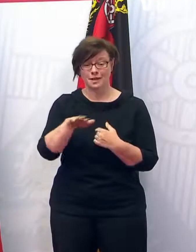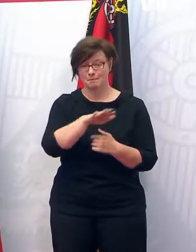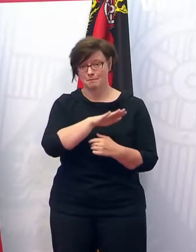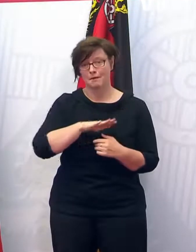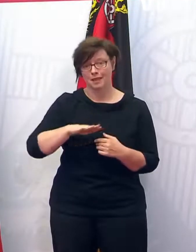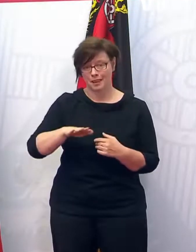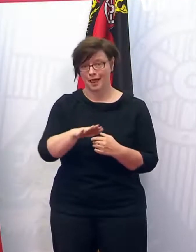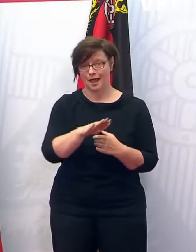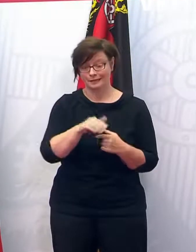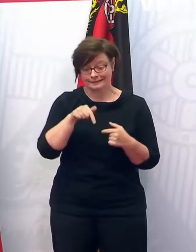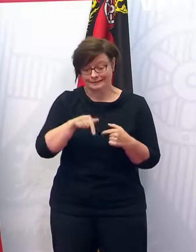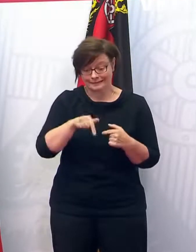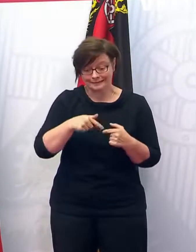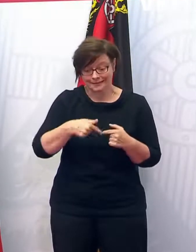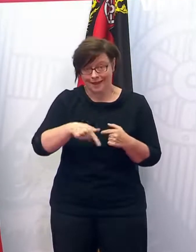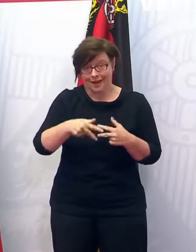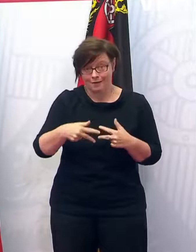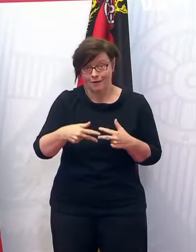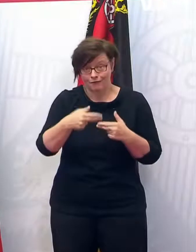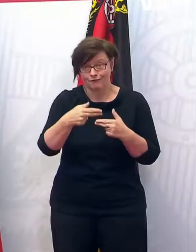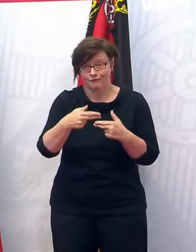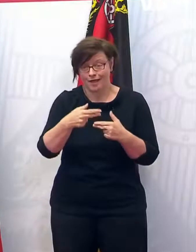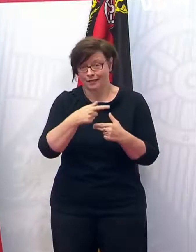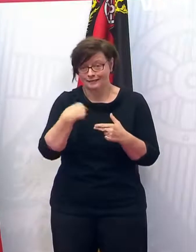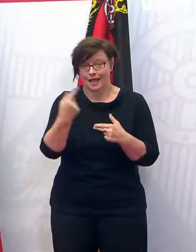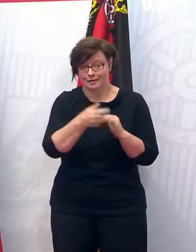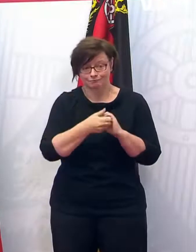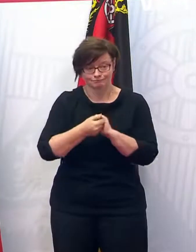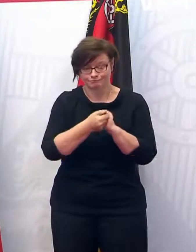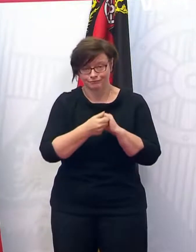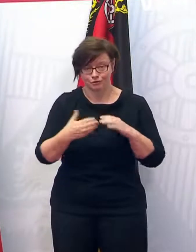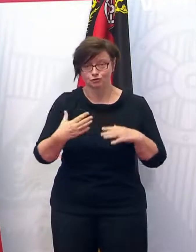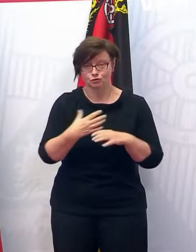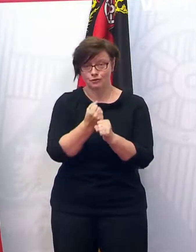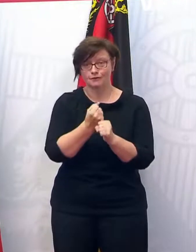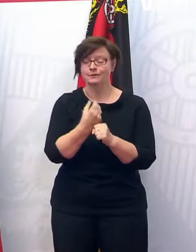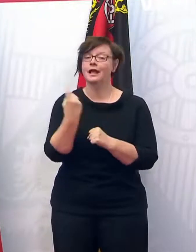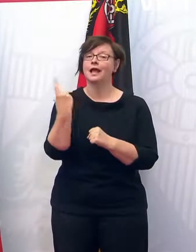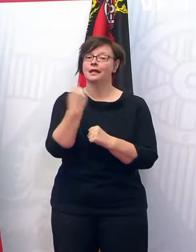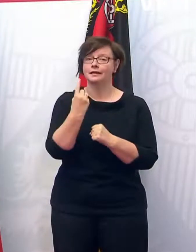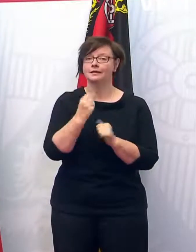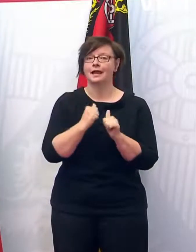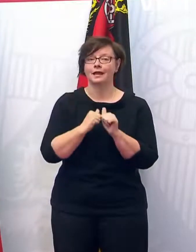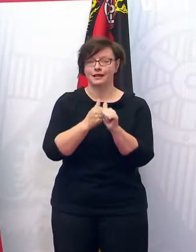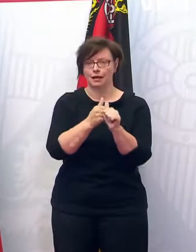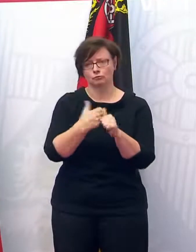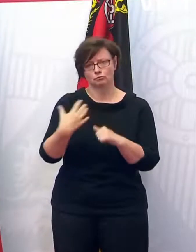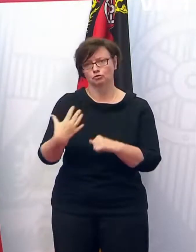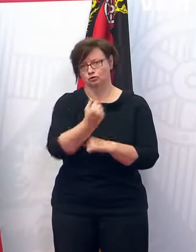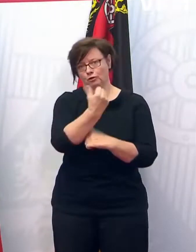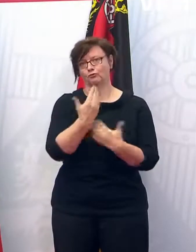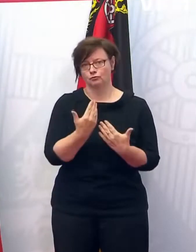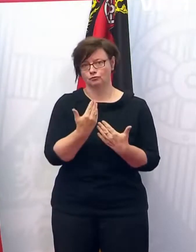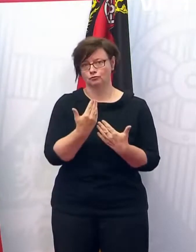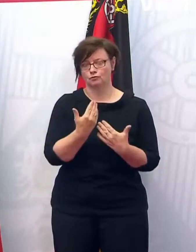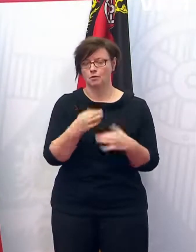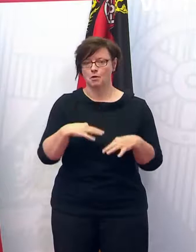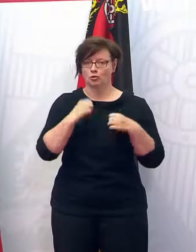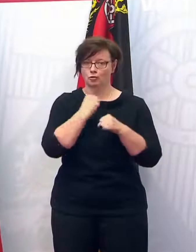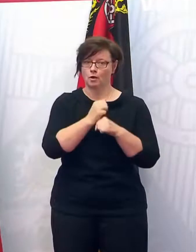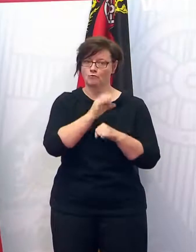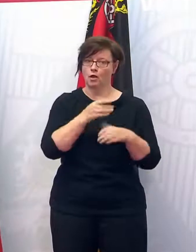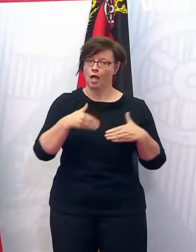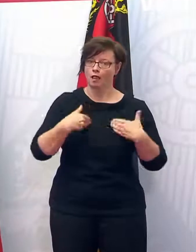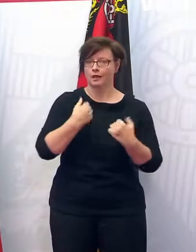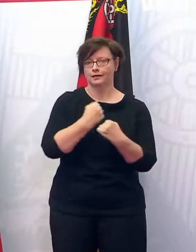jetzt in dieser Phase es endlich auch alle miteinander hinbekommen, dass wir digitale Nachverfolgung hinbekommen, dass es den Gesundheitsämtern dann